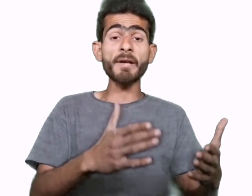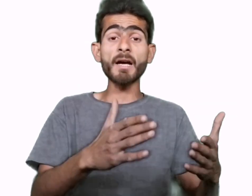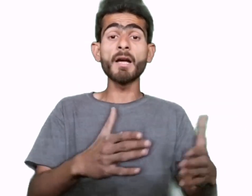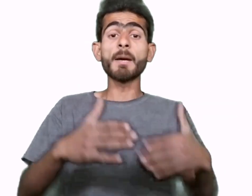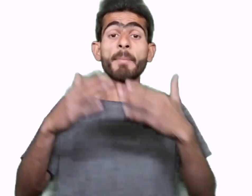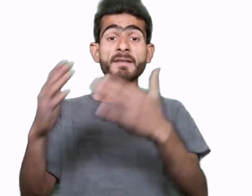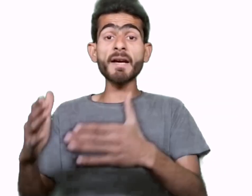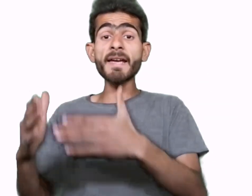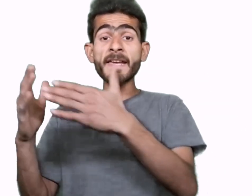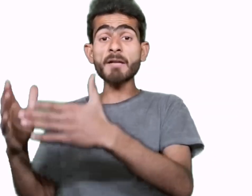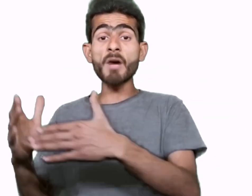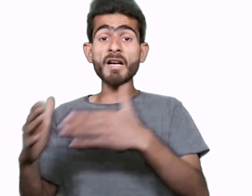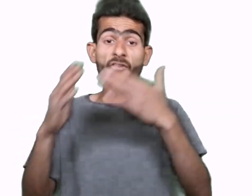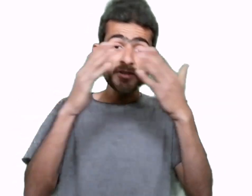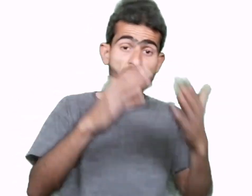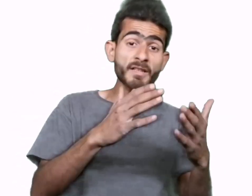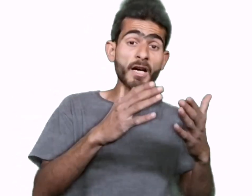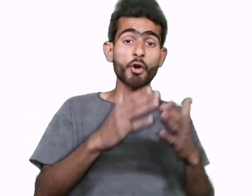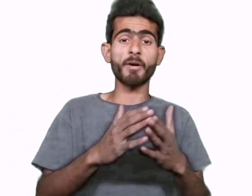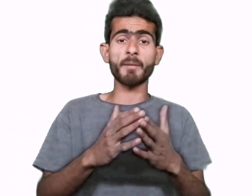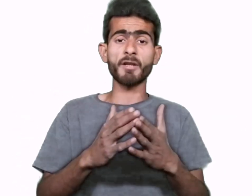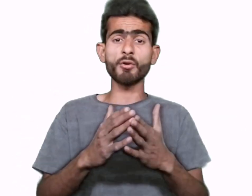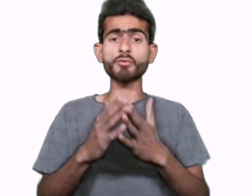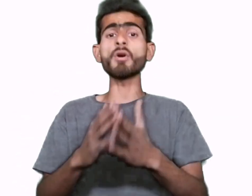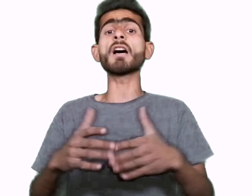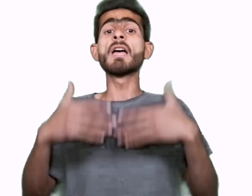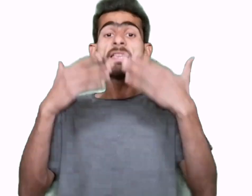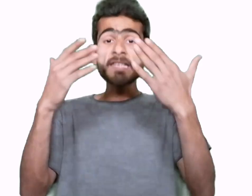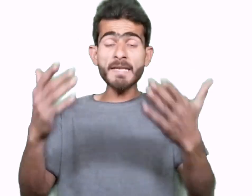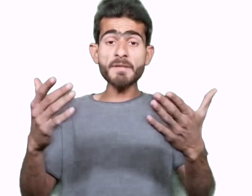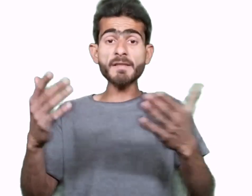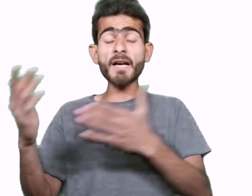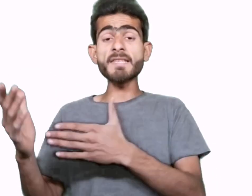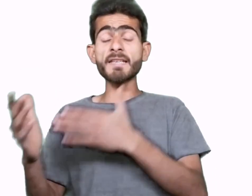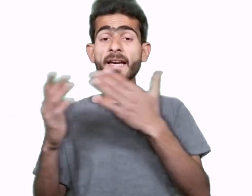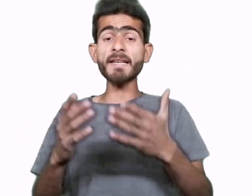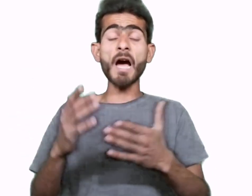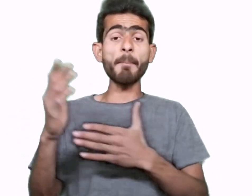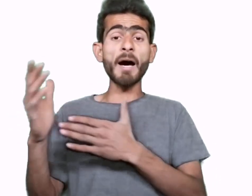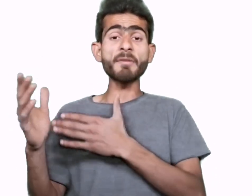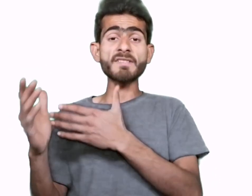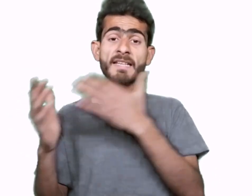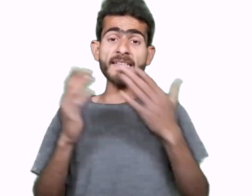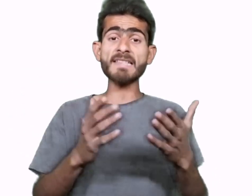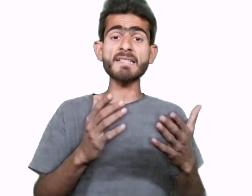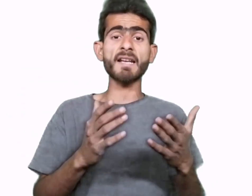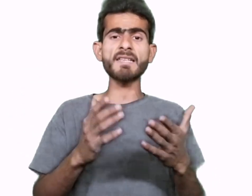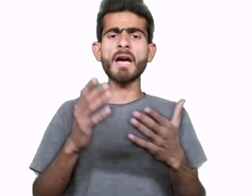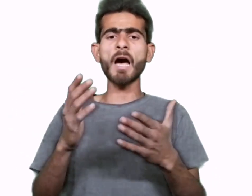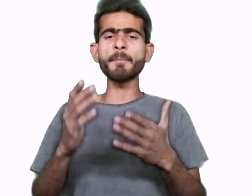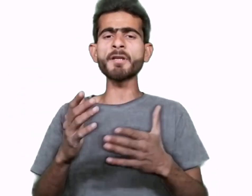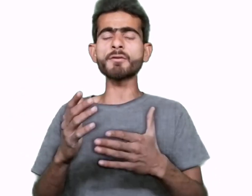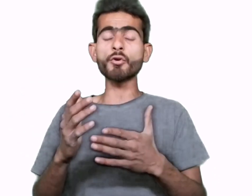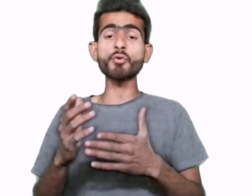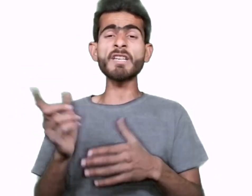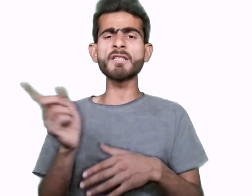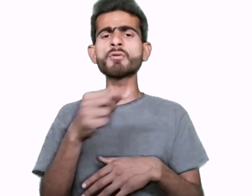پیا بنتا ہے ایک ماہ کا سیمز کے کاروبار میں دوستو یہ اس کا یہ ہے کہ آپ آپ نے سیل کیسے کرنی ہے آپ نے دوستو ادھر